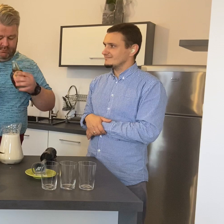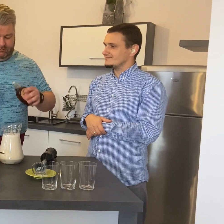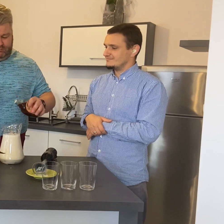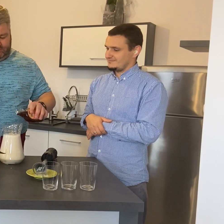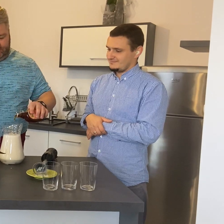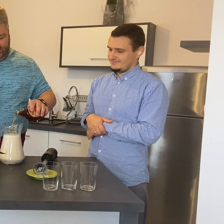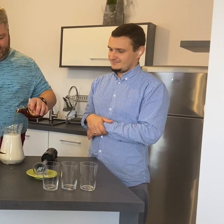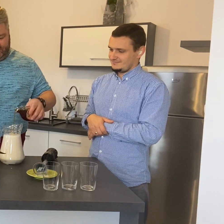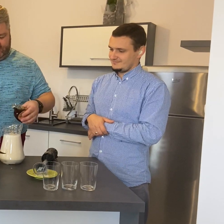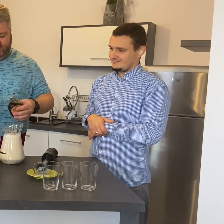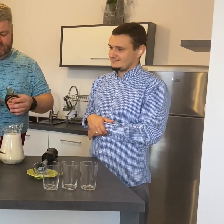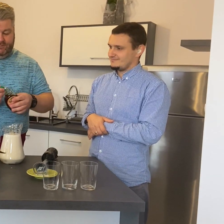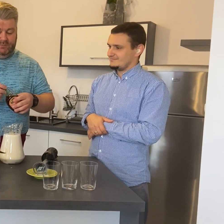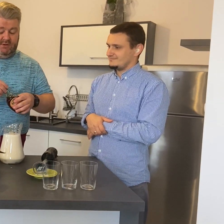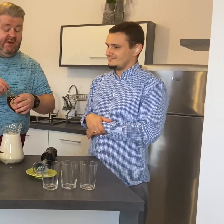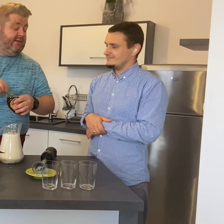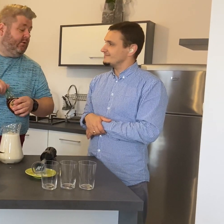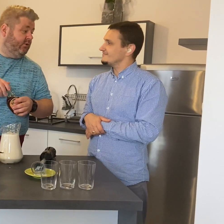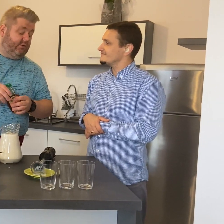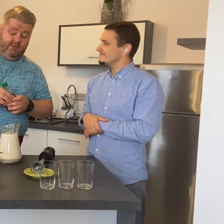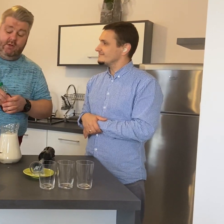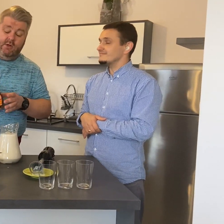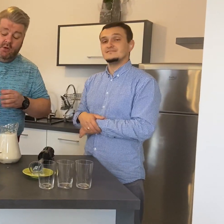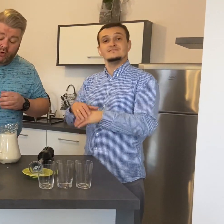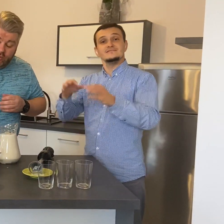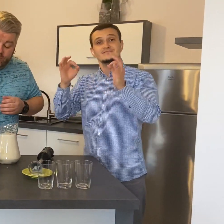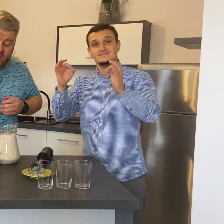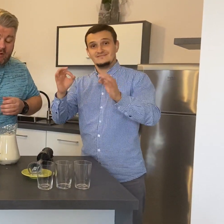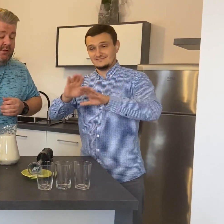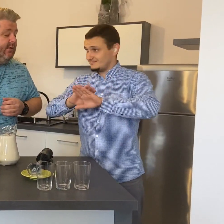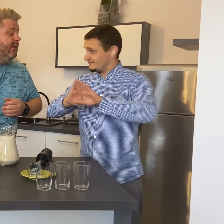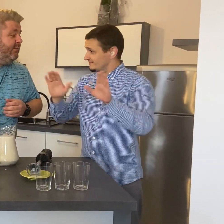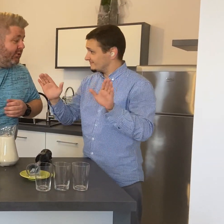Jeszcze troszkę. I na sam koniec odrobinę miodu.